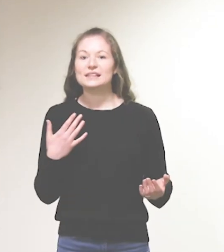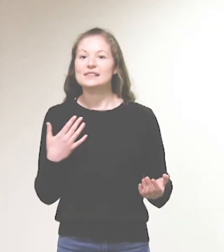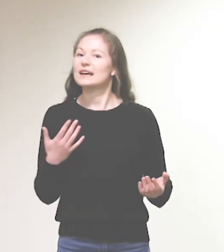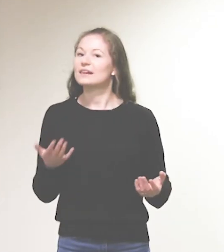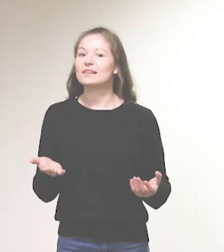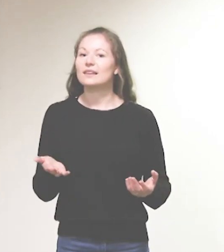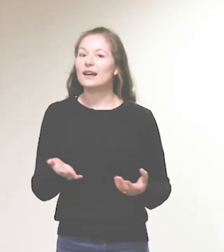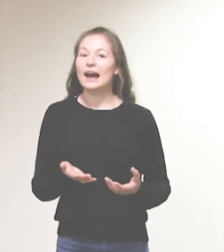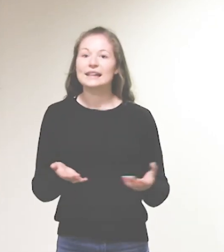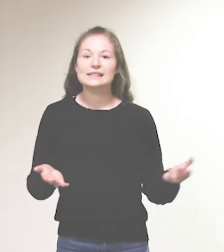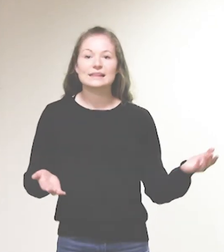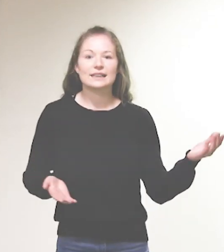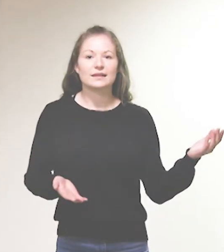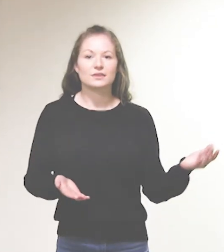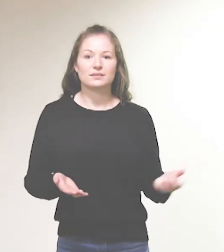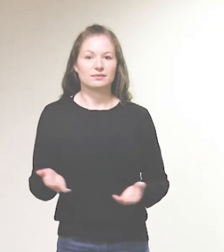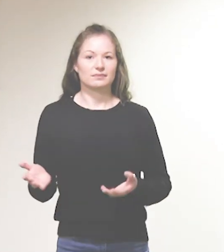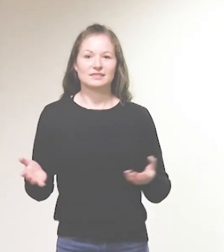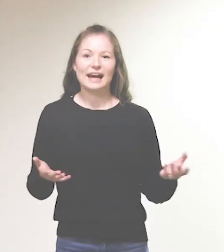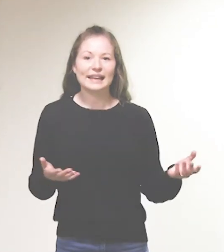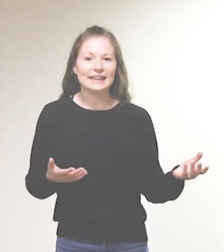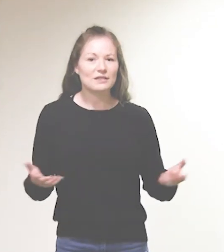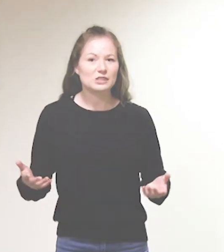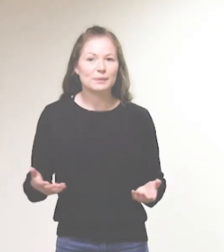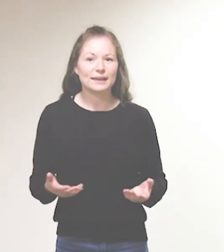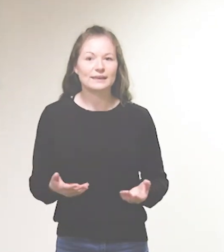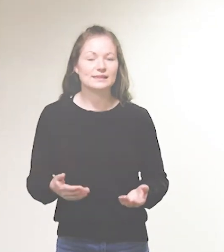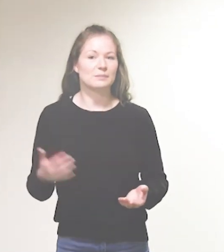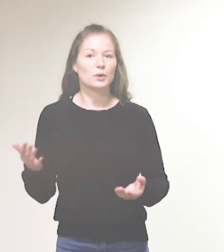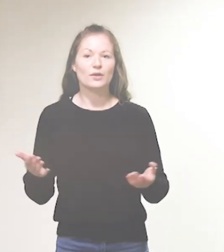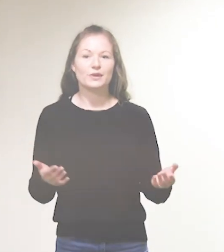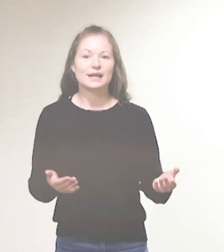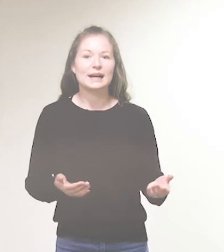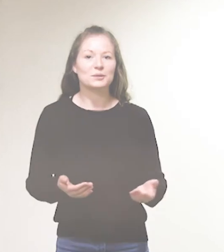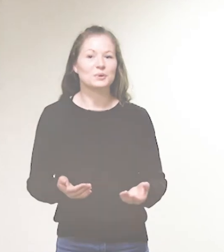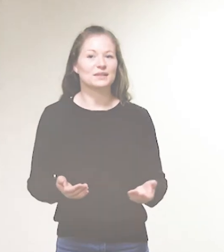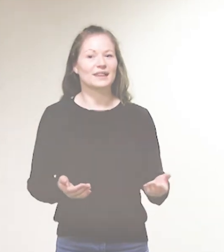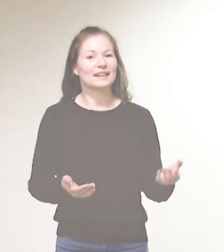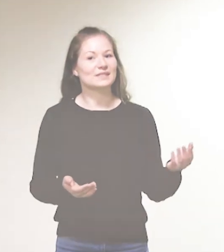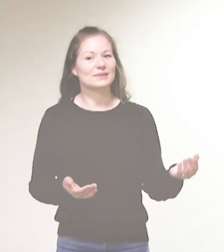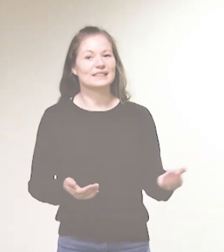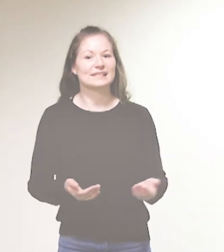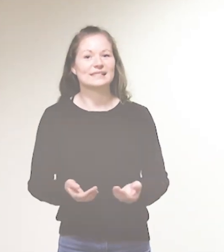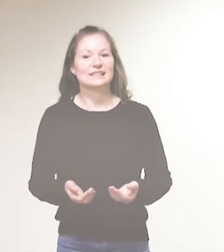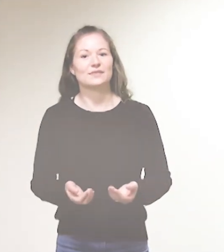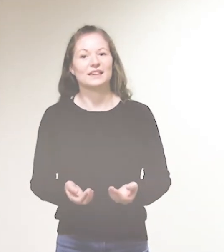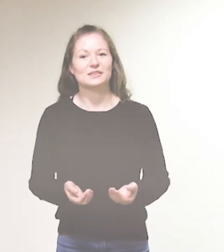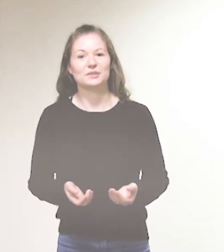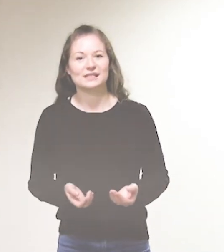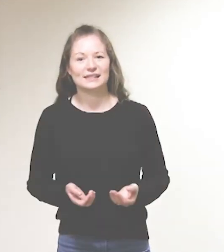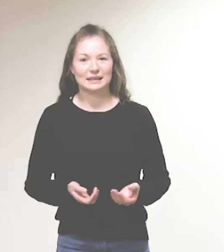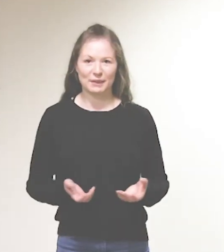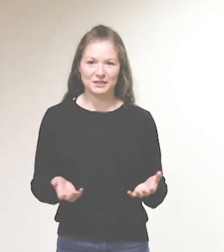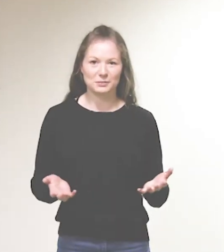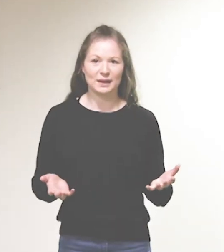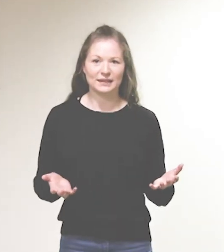das dann einzelne Teile rauspicken, es im Chor verteilen oder einen Solisten das Vaterunser in Gebärdensprache